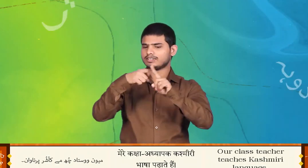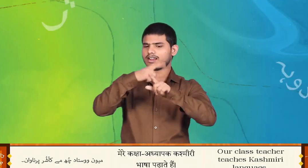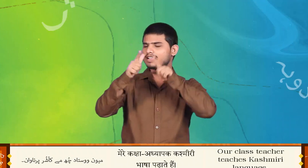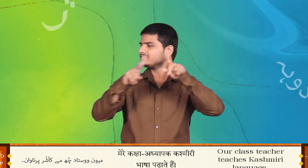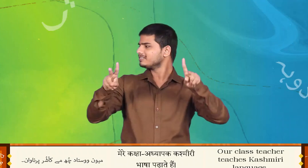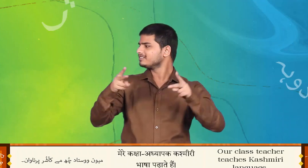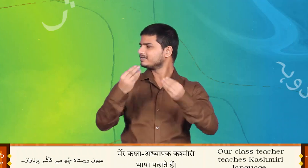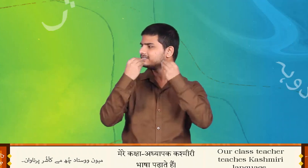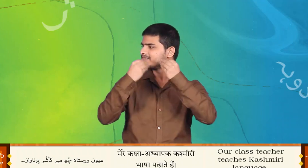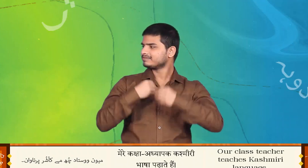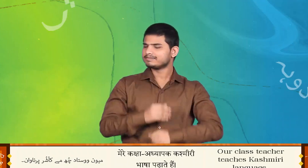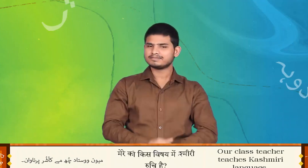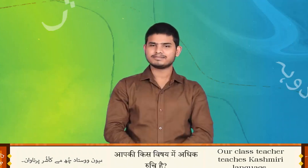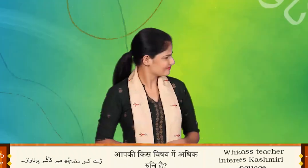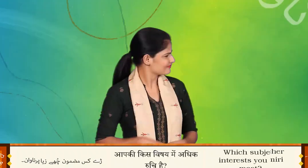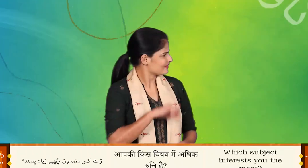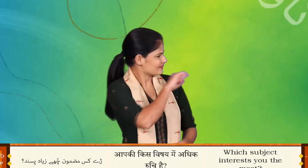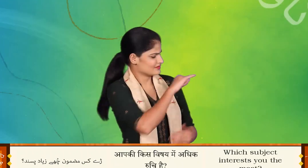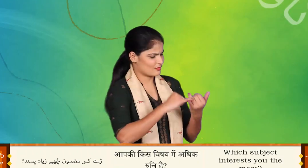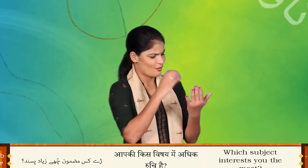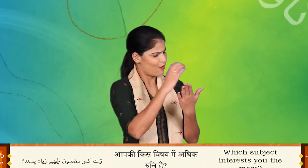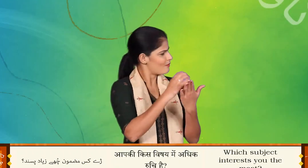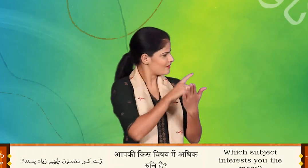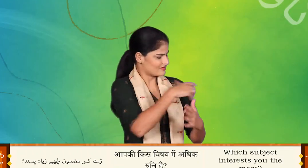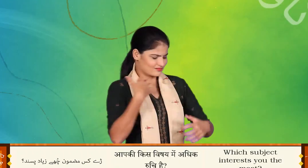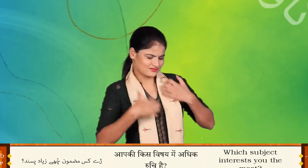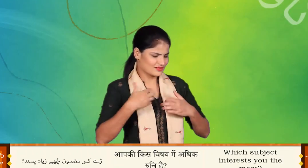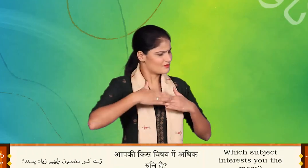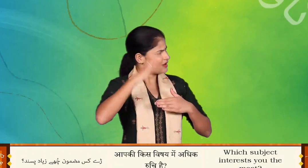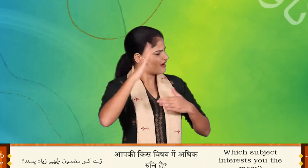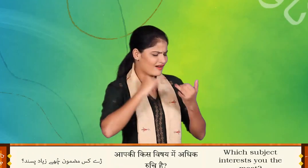परनावान चे कुस माज मुँँच जाद पसन